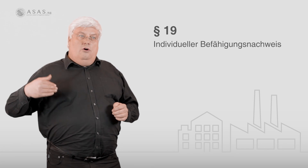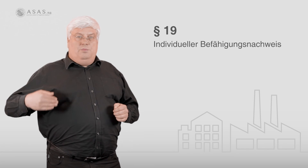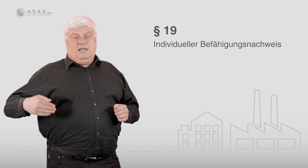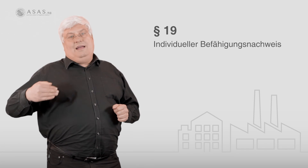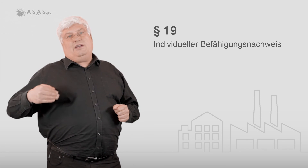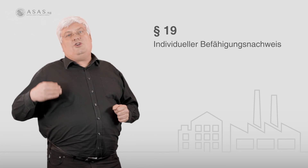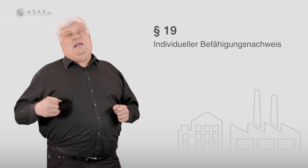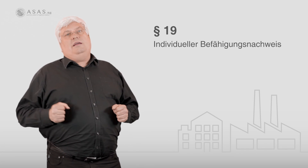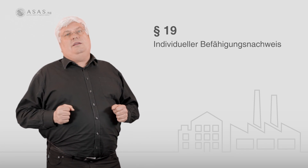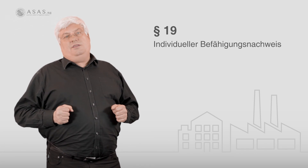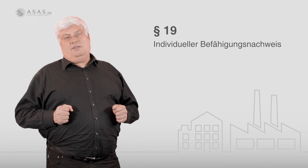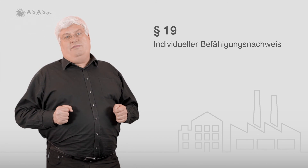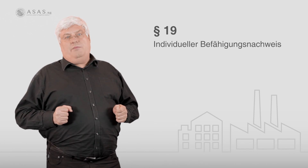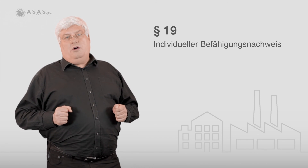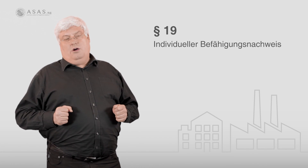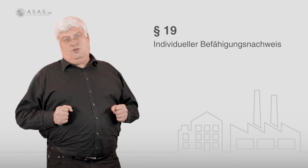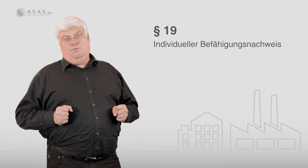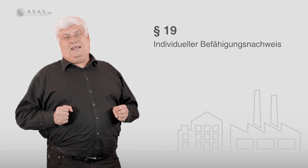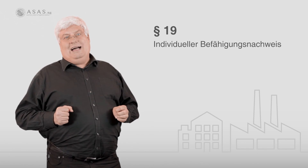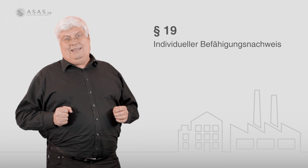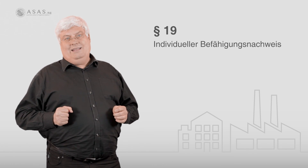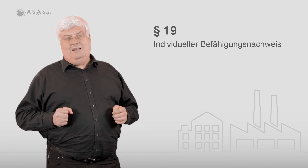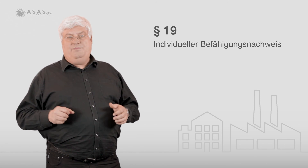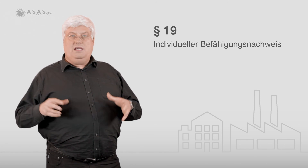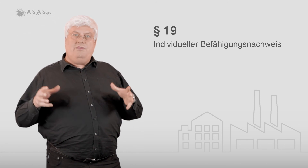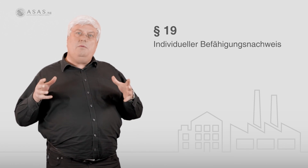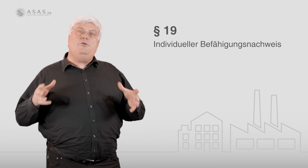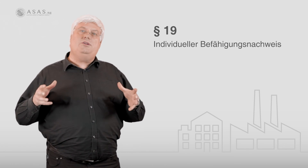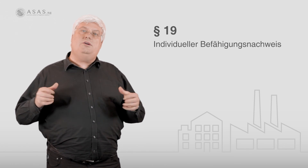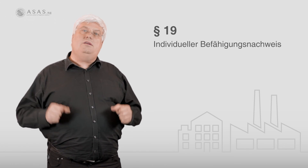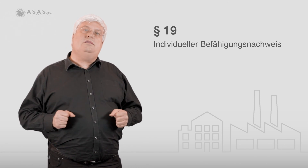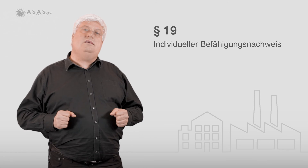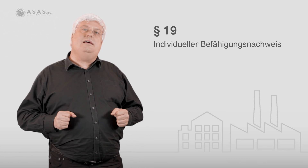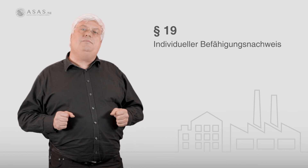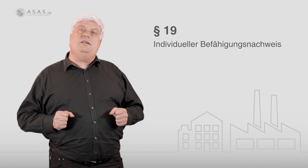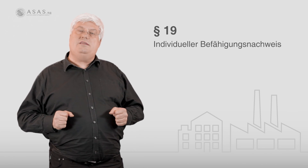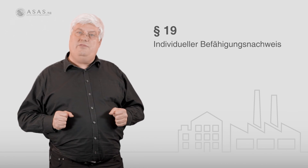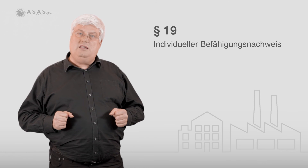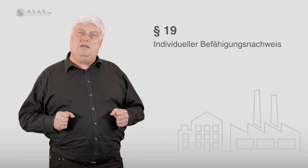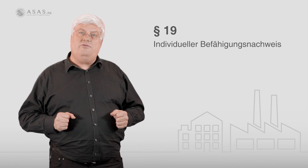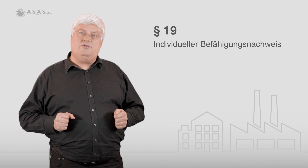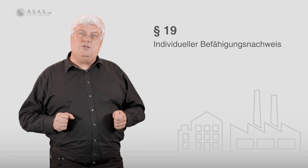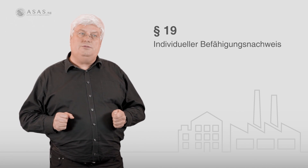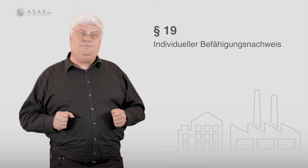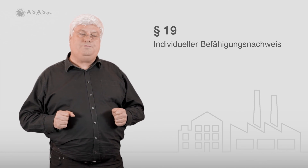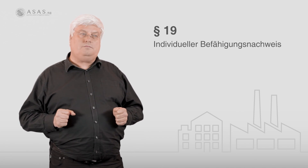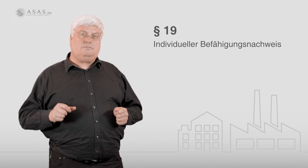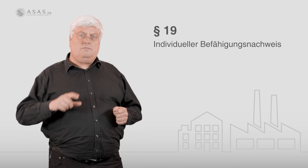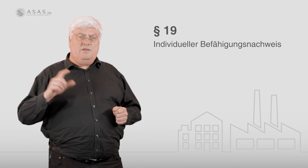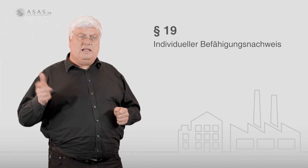ob der Antragsteller dann dieses Gewerbe auch ausüben kann. Die Gewerbebehörde hat insgesamt eine sehr wichtige Funktion. Vielleicht